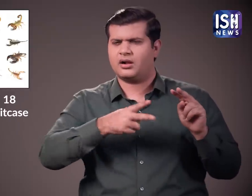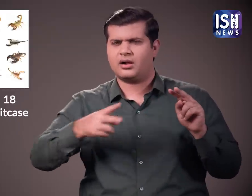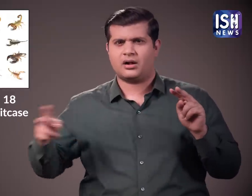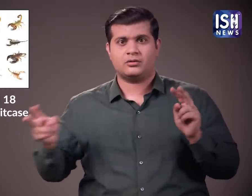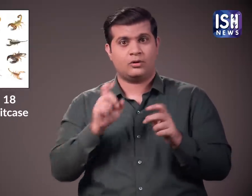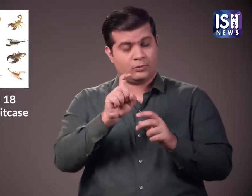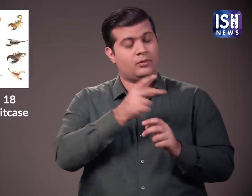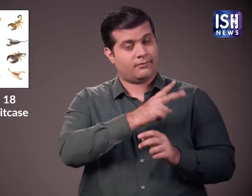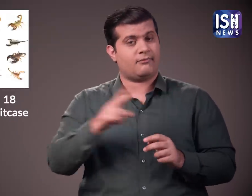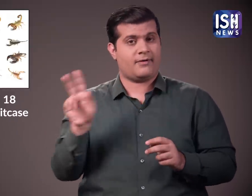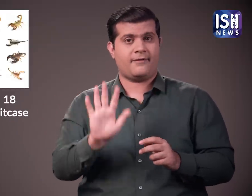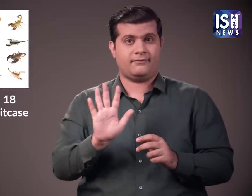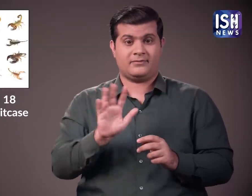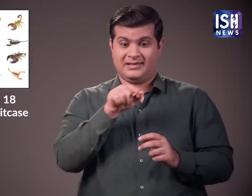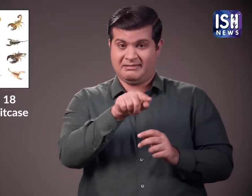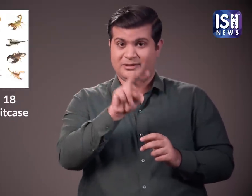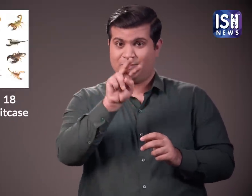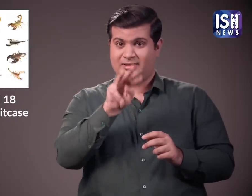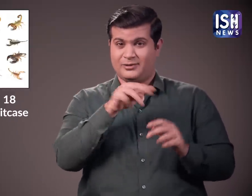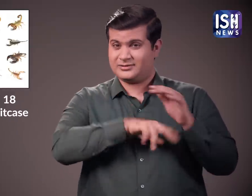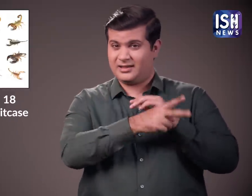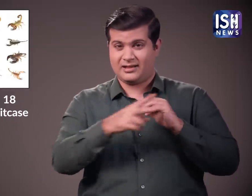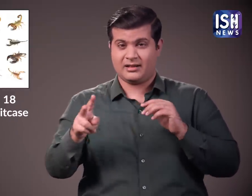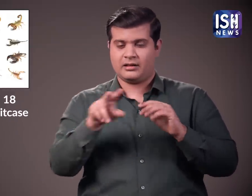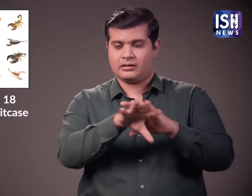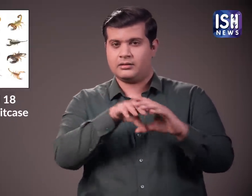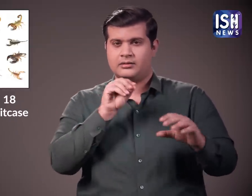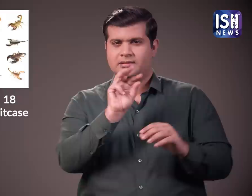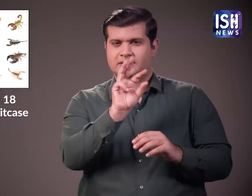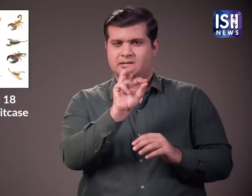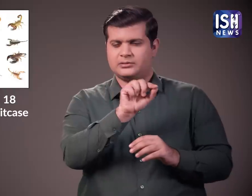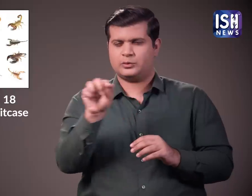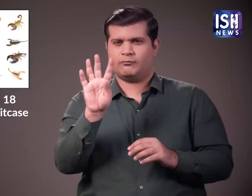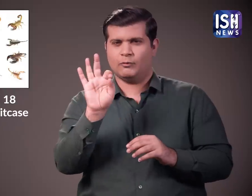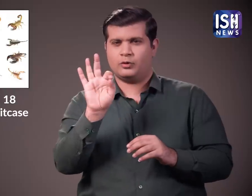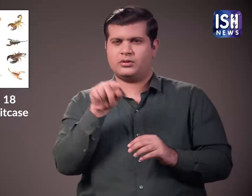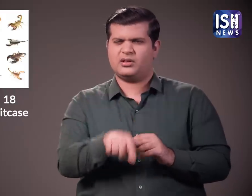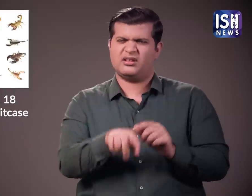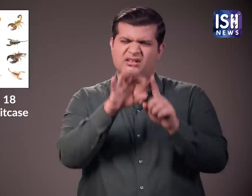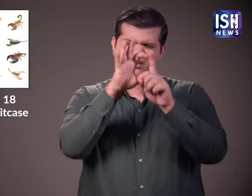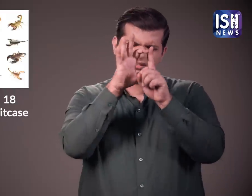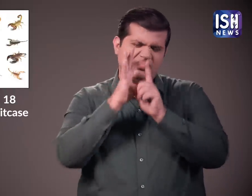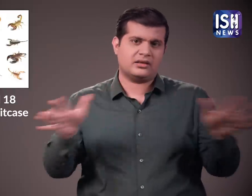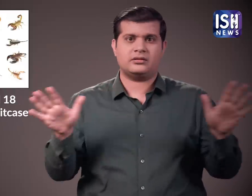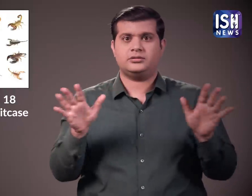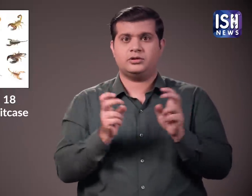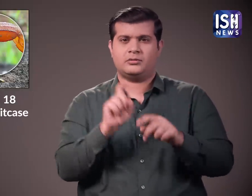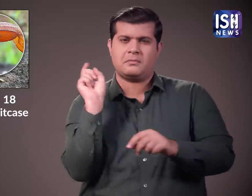लेकिन उनमें से केवल 30 से 40 में ही इतना जहर होता है